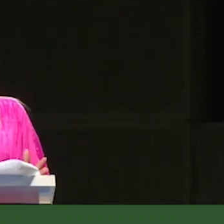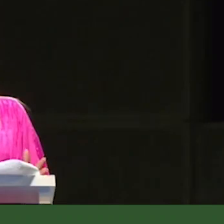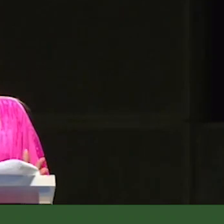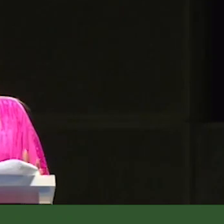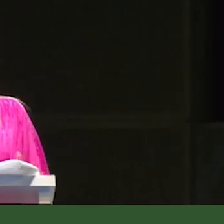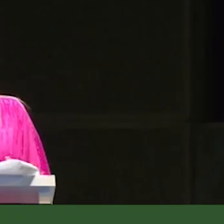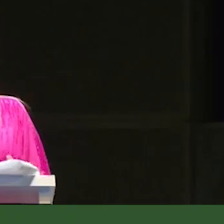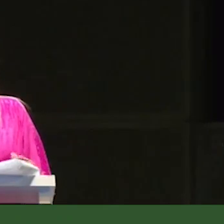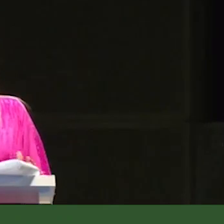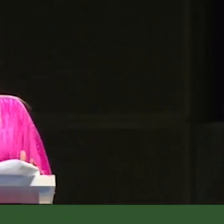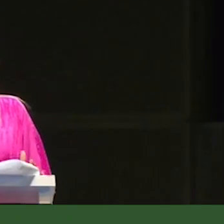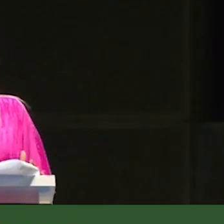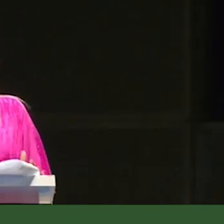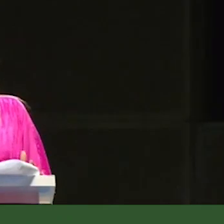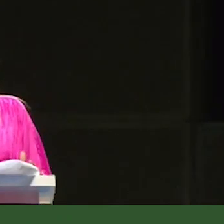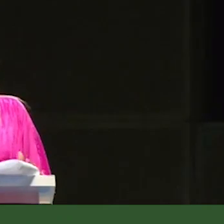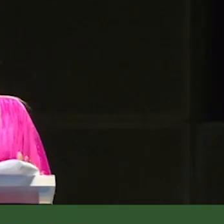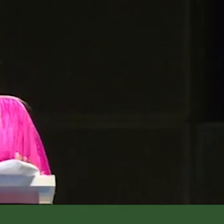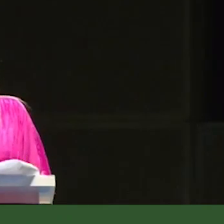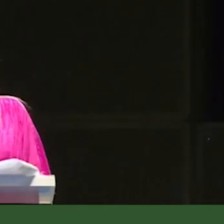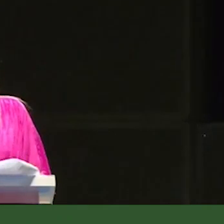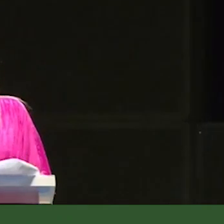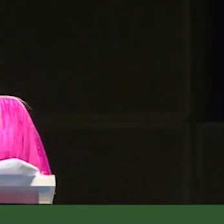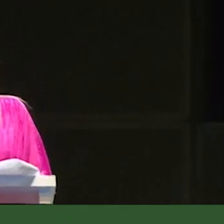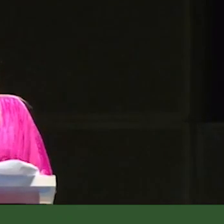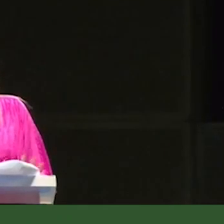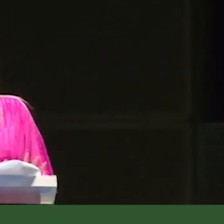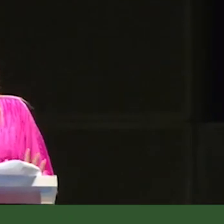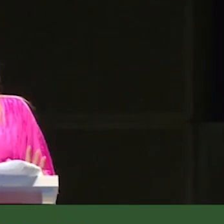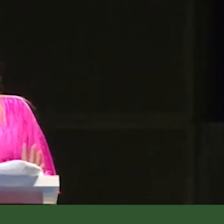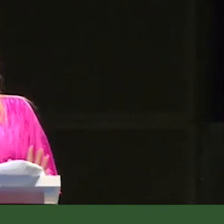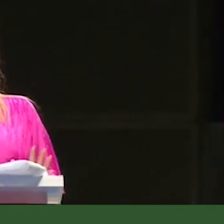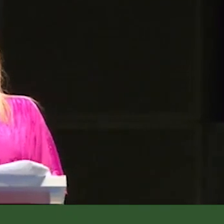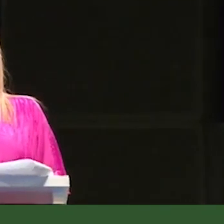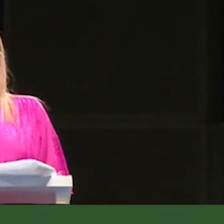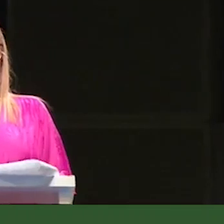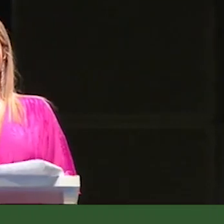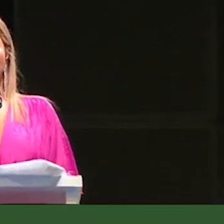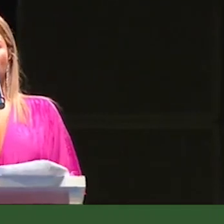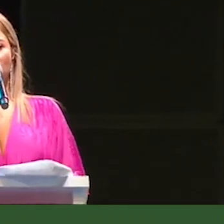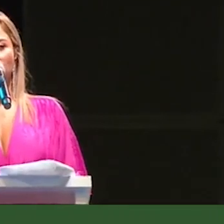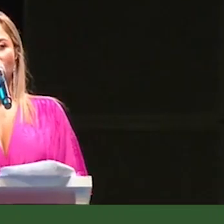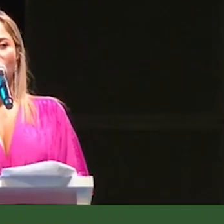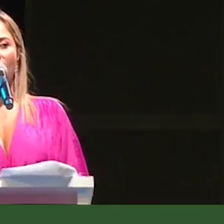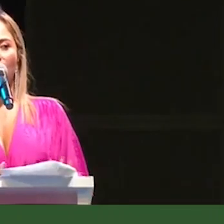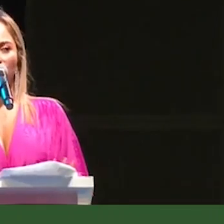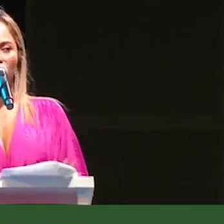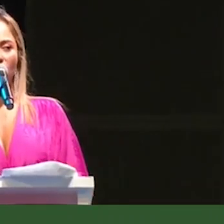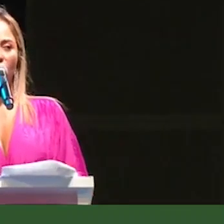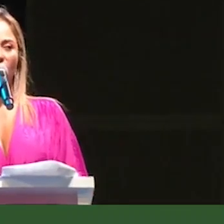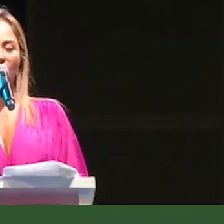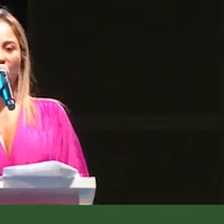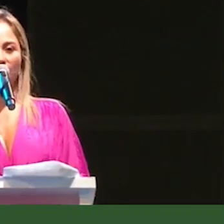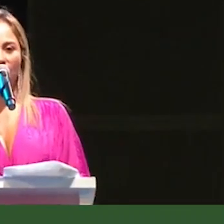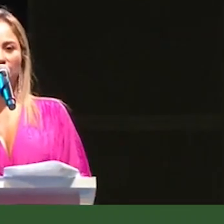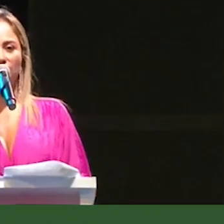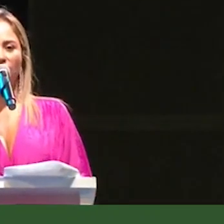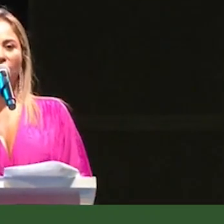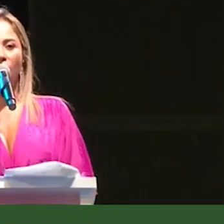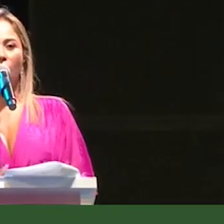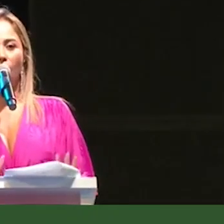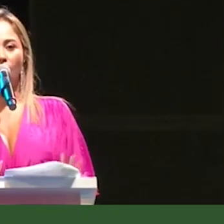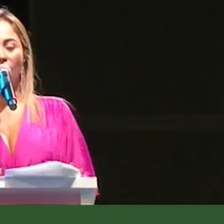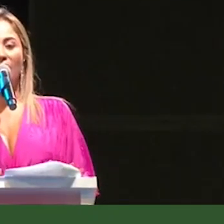iluminación, con agua potable que está llegando casi en más de un 80% al municipio de Calarca.